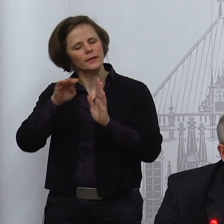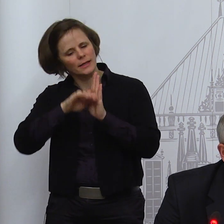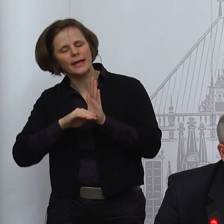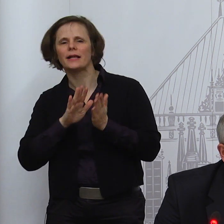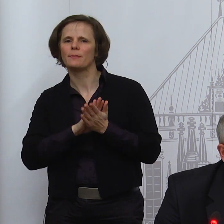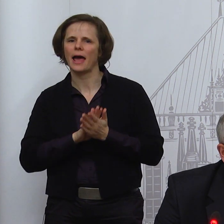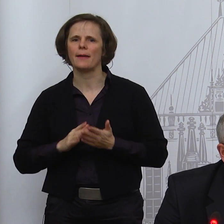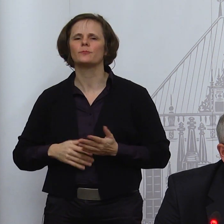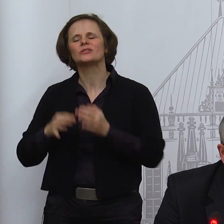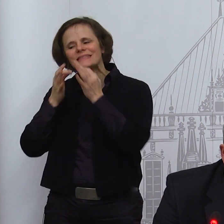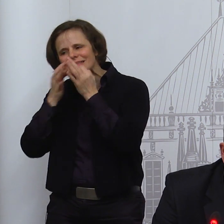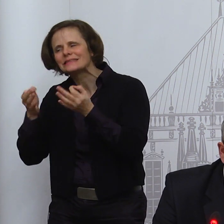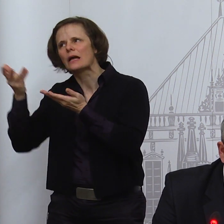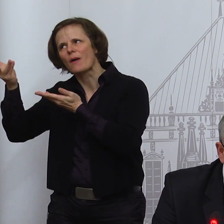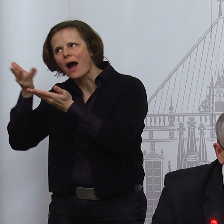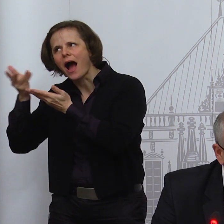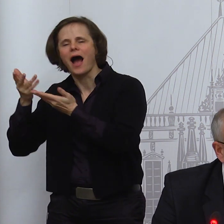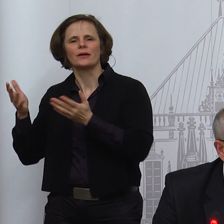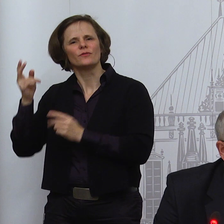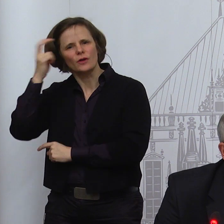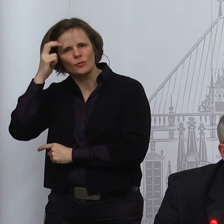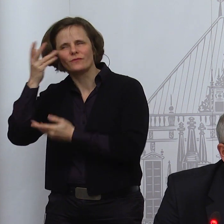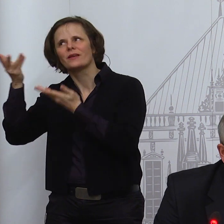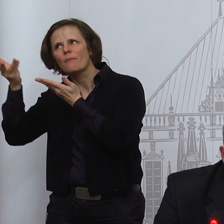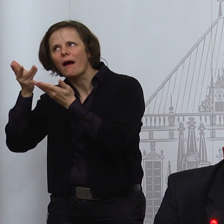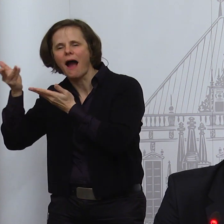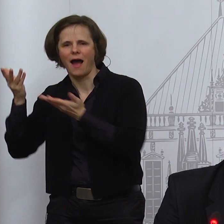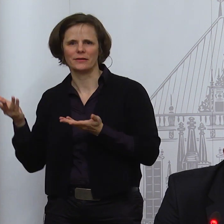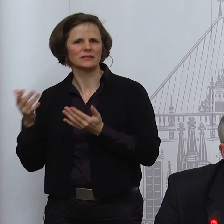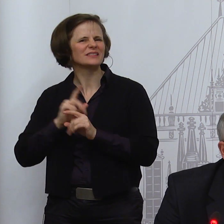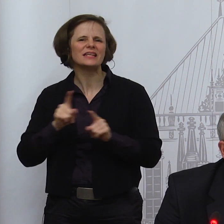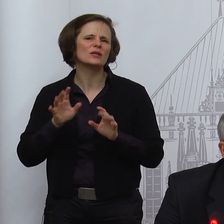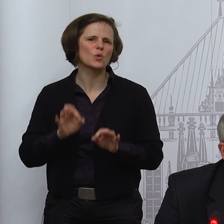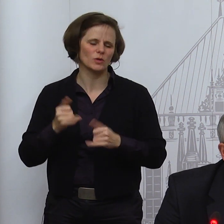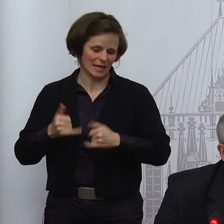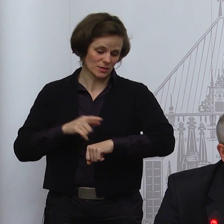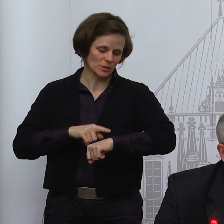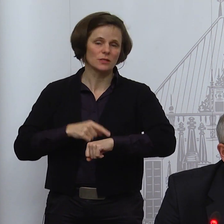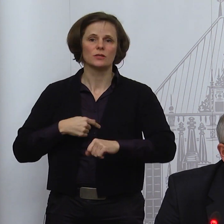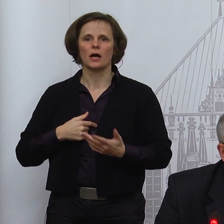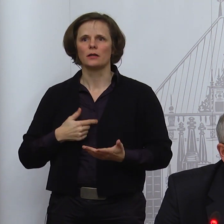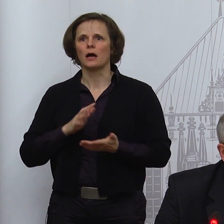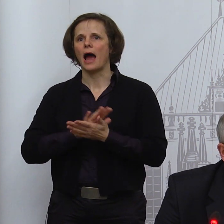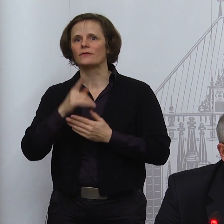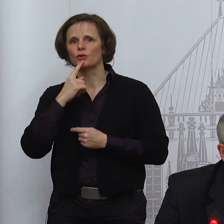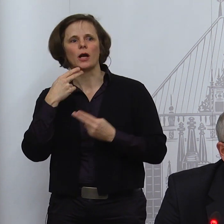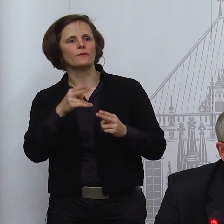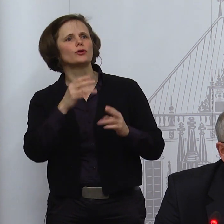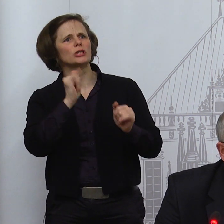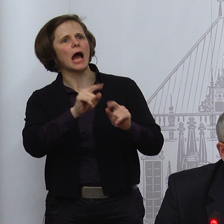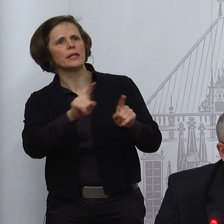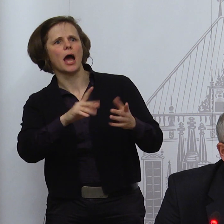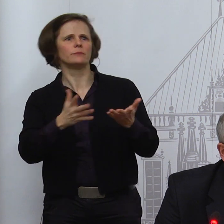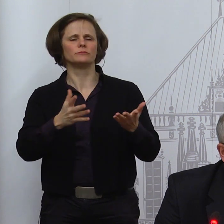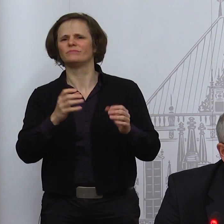man ausführlich und vernünftig beraten. Das ist nicht gut, das jetzt um diese Uhrzeit mal eben aus der Hüfte geschossen zu machen. Da bitte ich